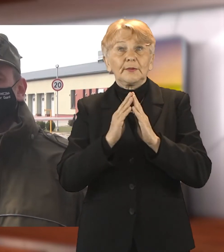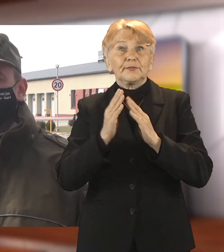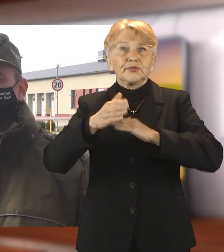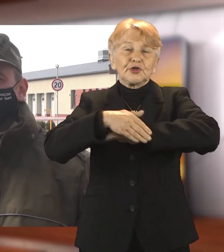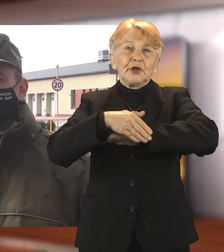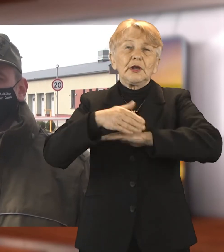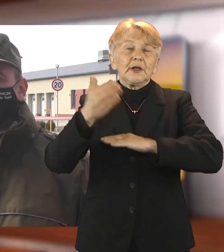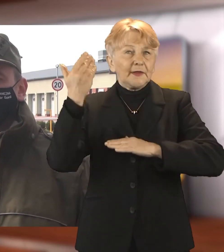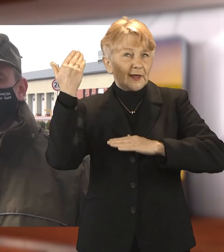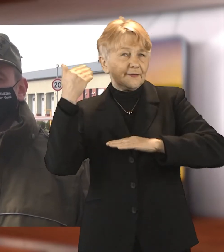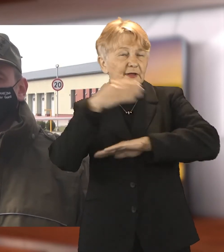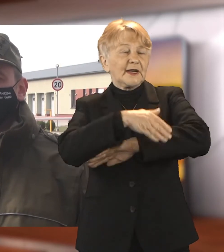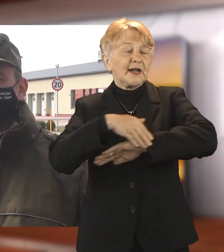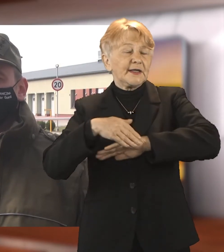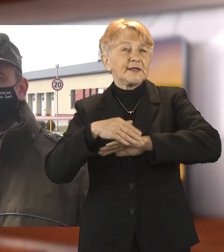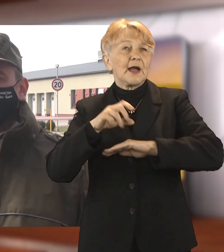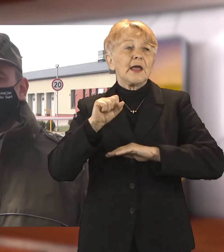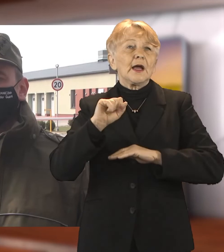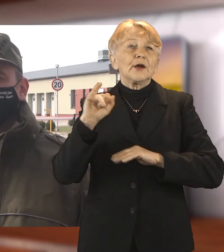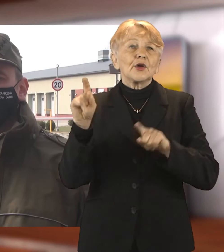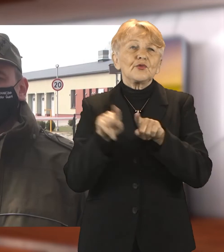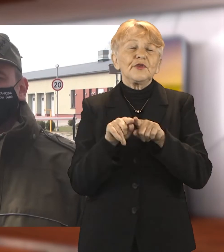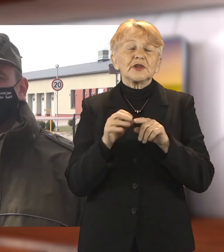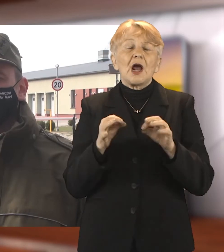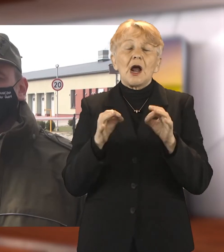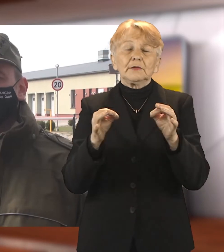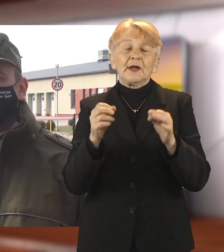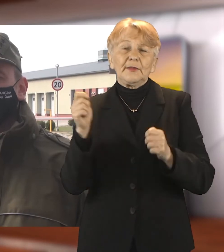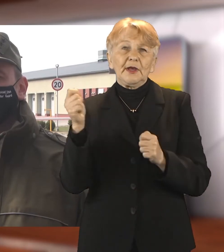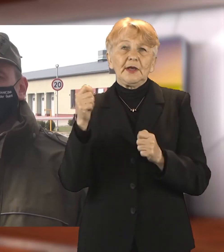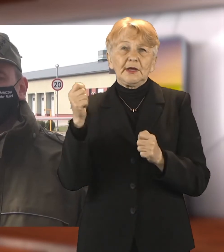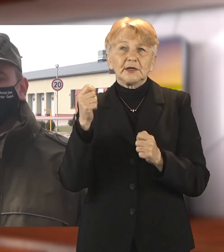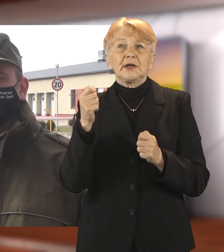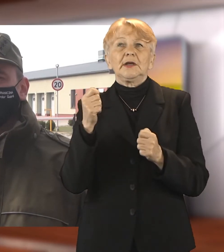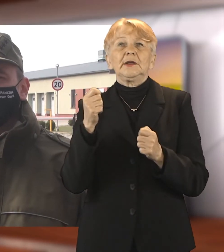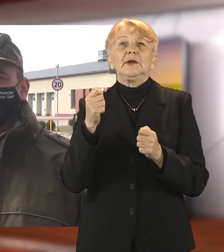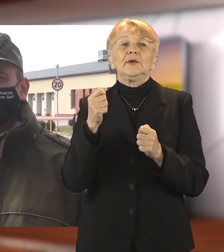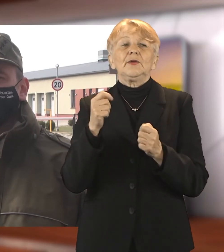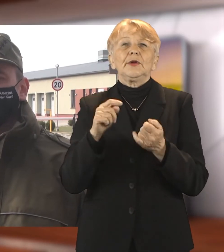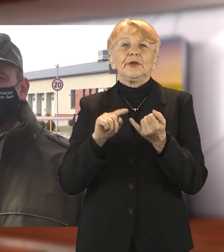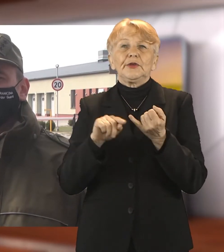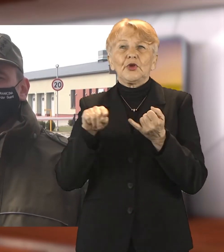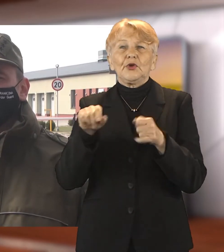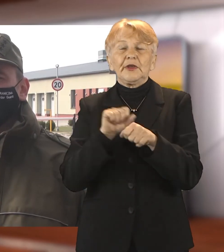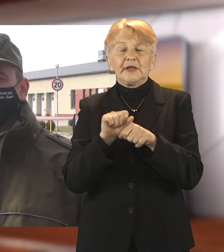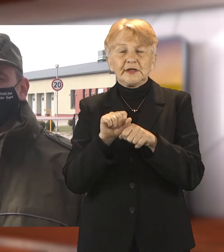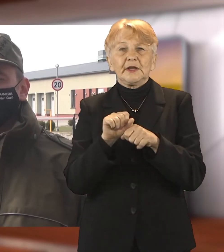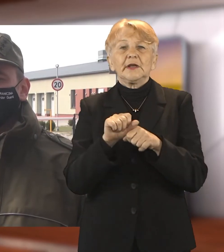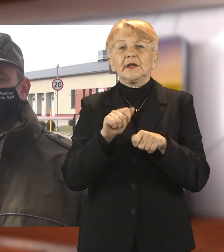posterunkami. Te czynności realizują funkcjonariusze z placówki Straży Granicznej w Bielsku-Białej, w Rudzie Śląskiej oraz w Opolu.